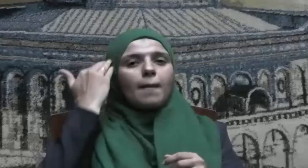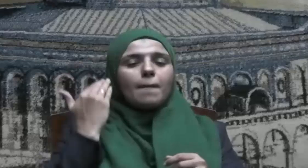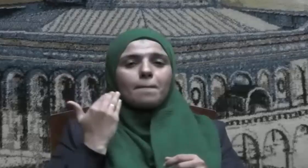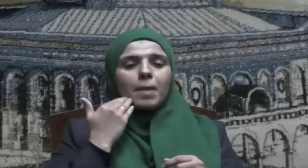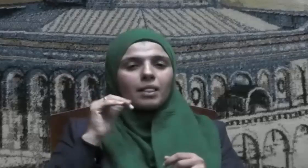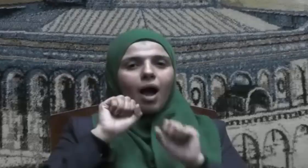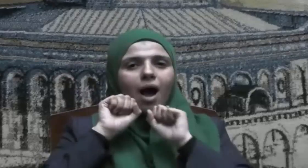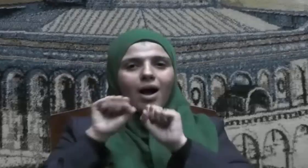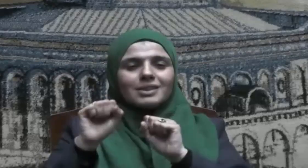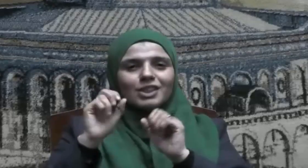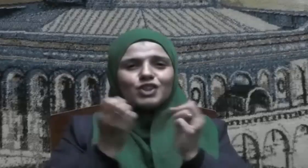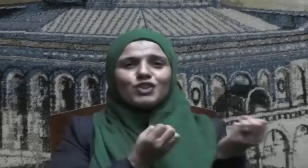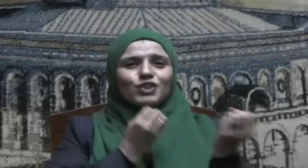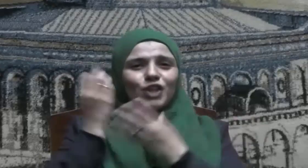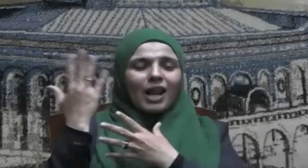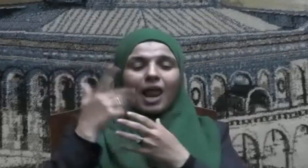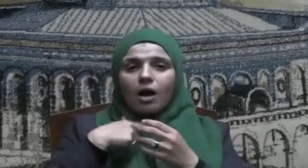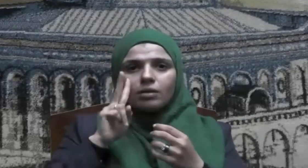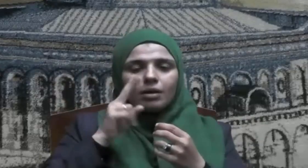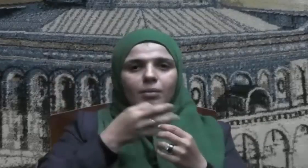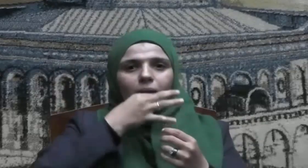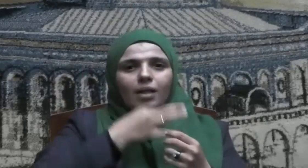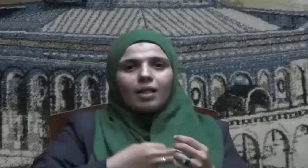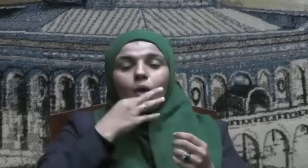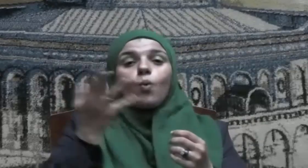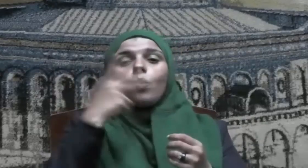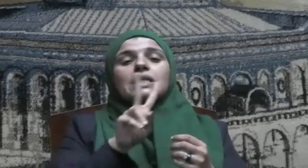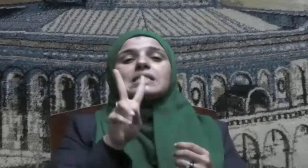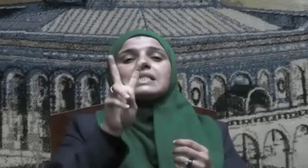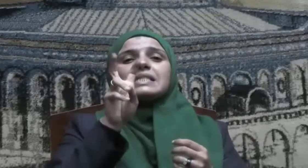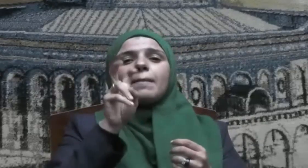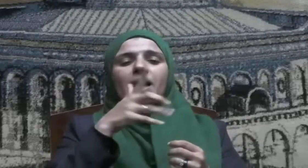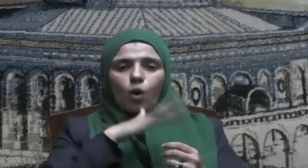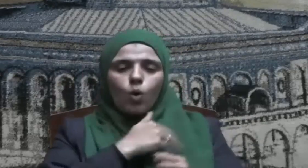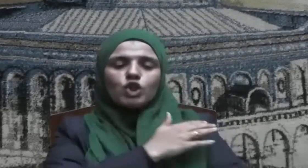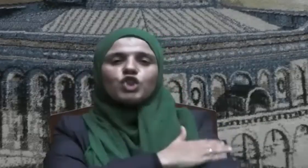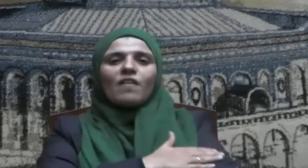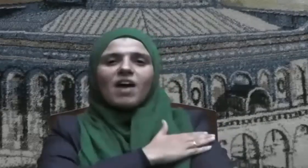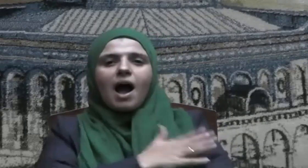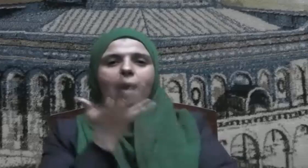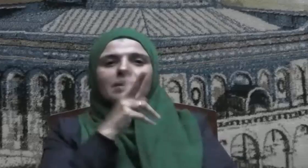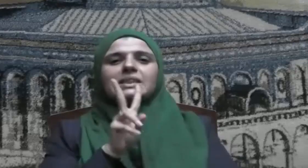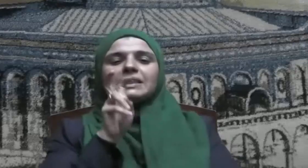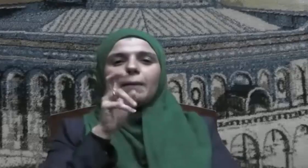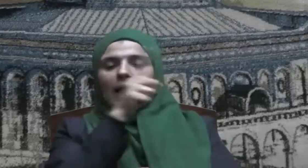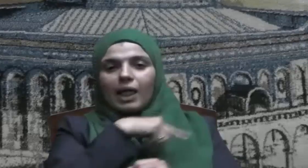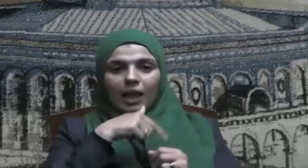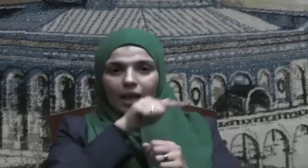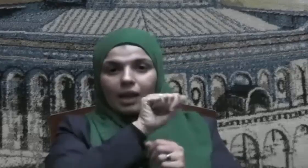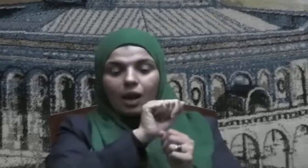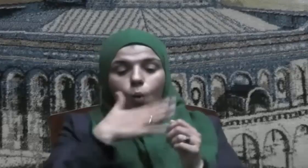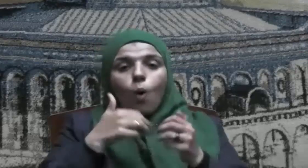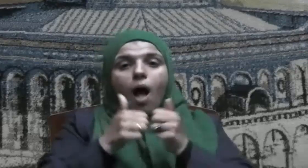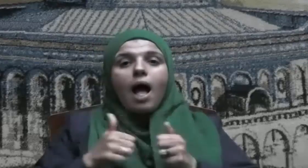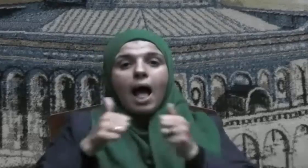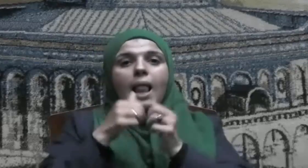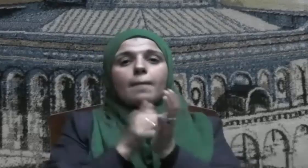العين ويشفع في سبعين من أقاربه وفي لفظ من أهل بيته ومن ألوام